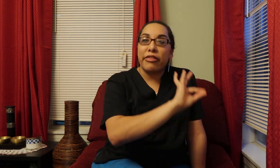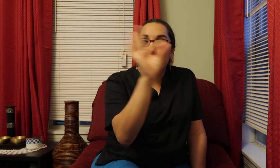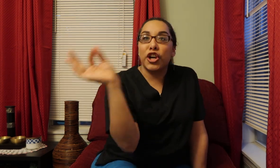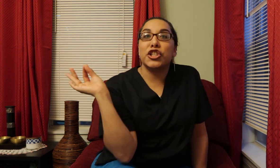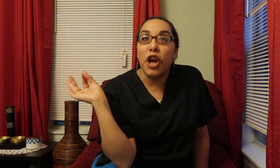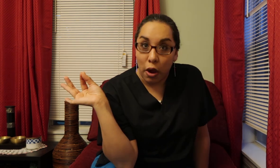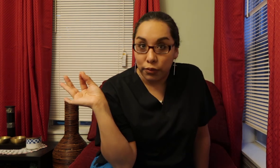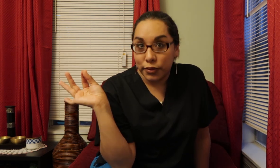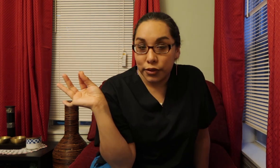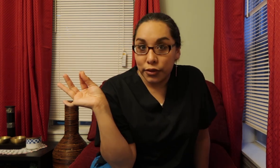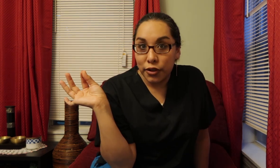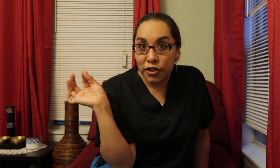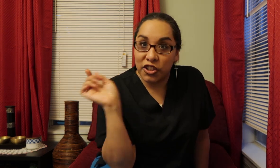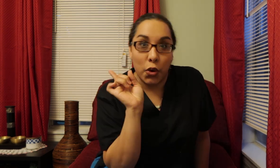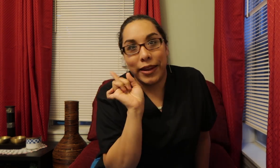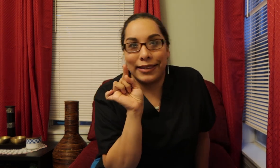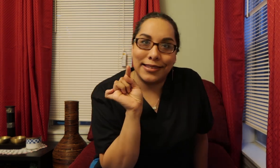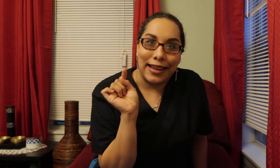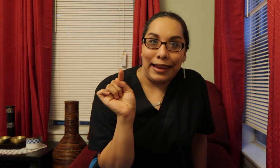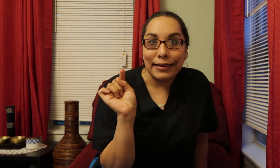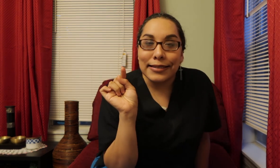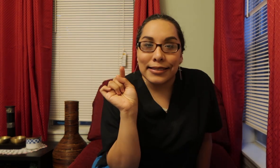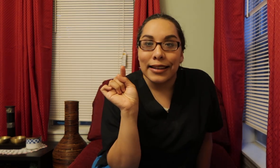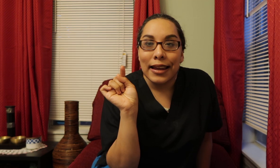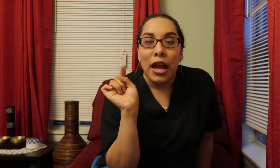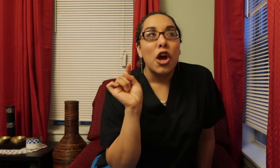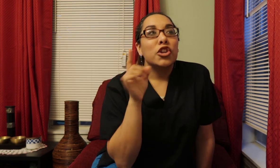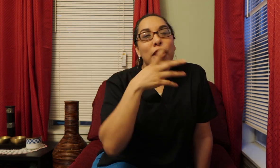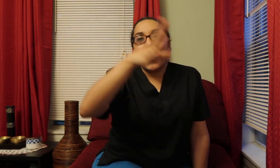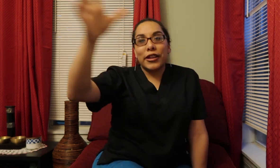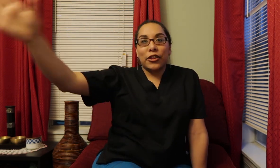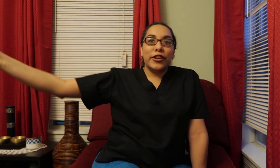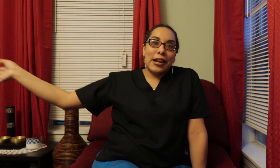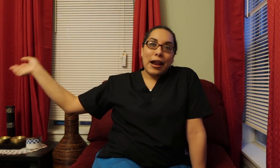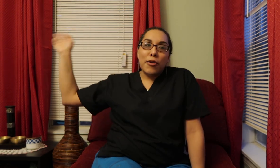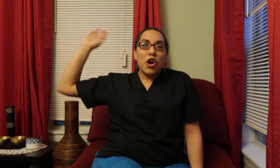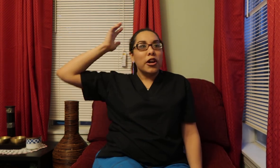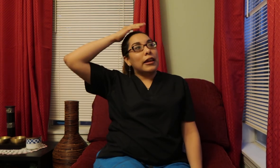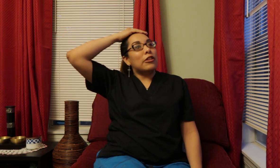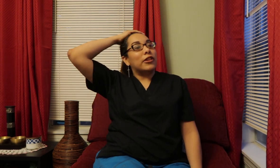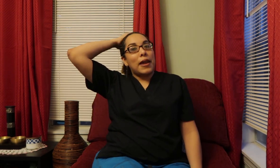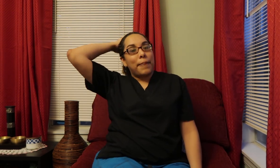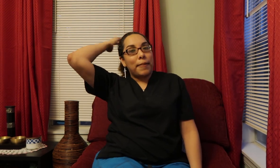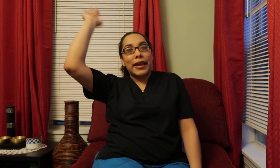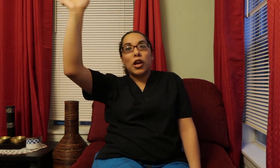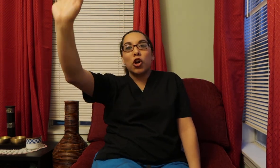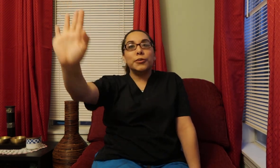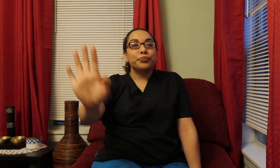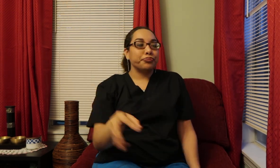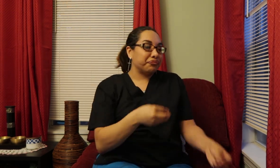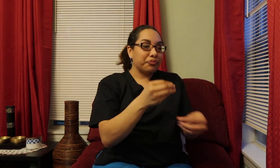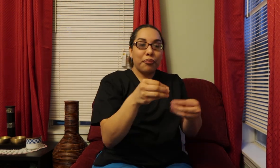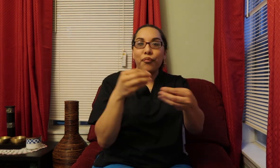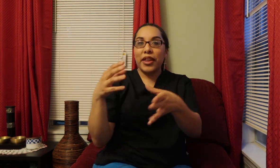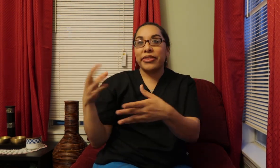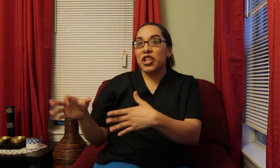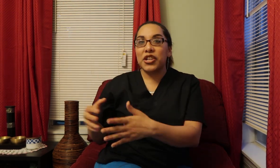that they're good to go So he's So ya cuando están todos En el avión Yéndose ya pa' a México Están